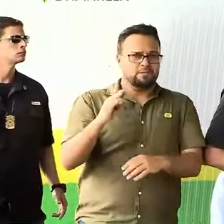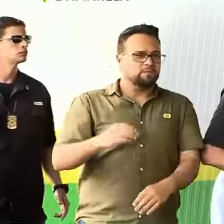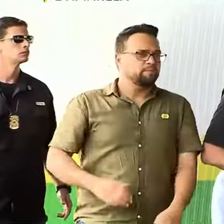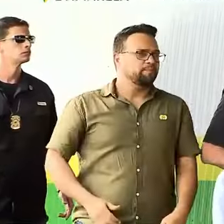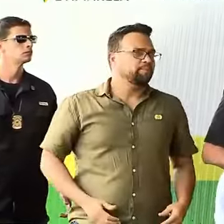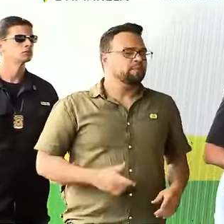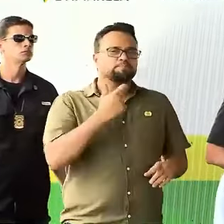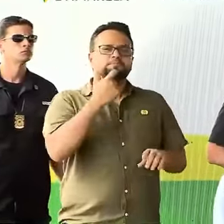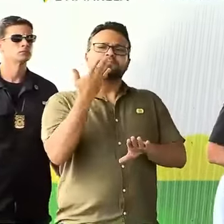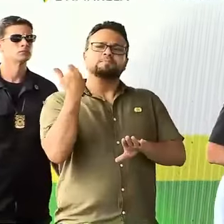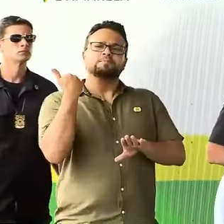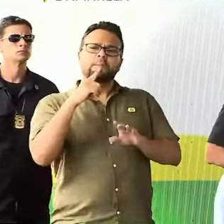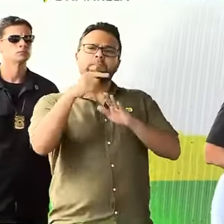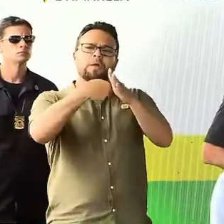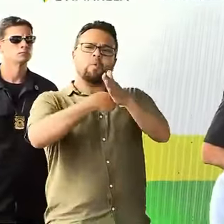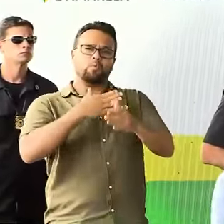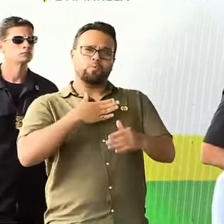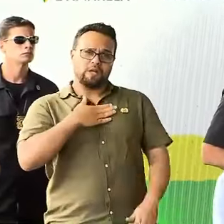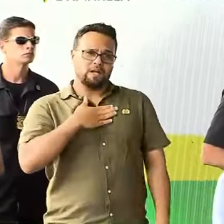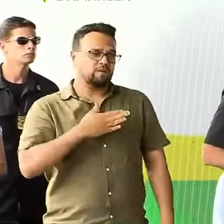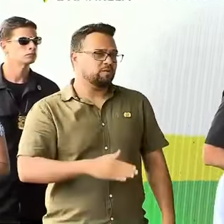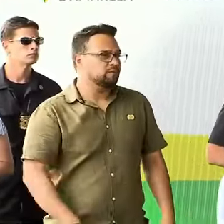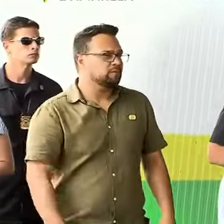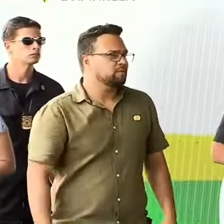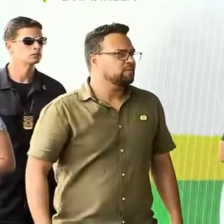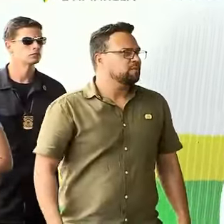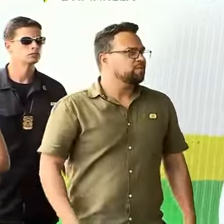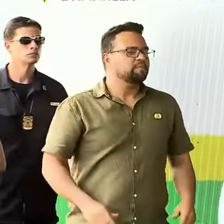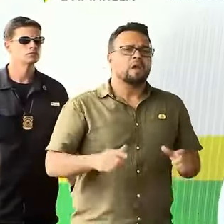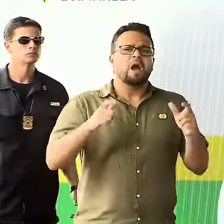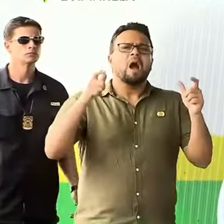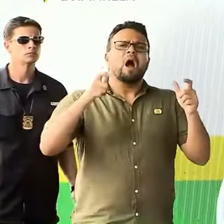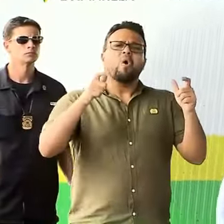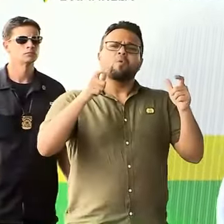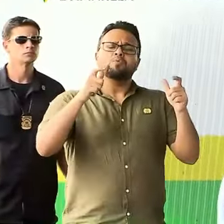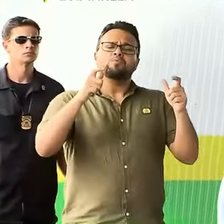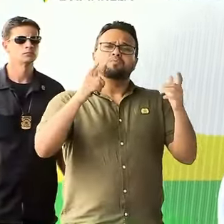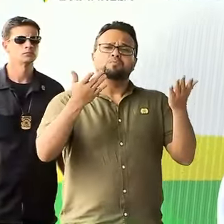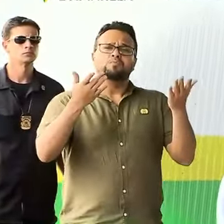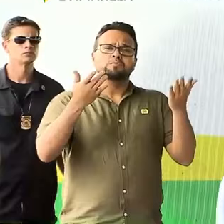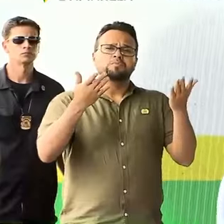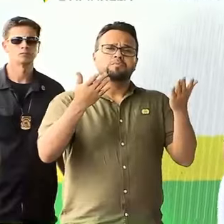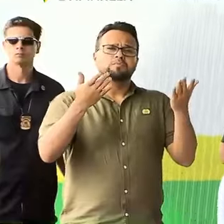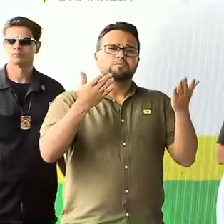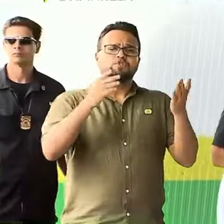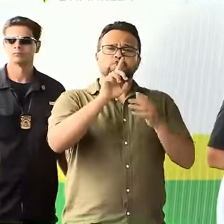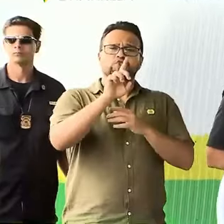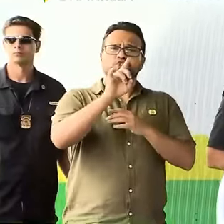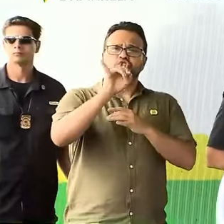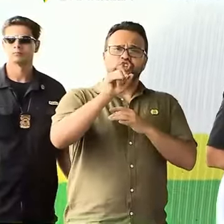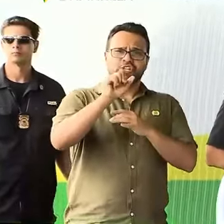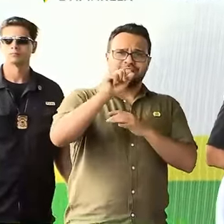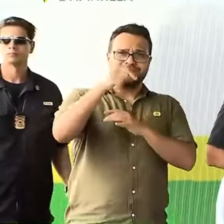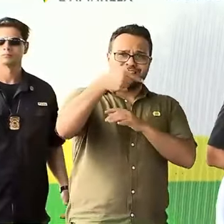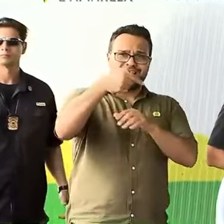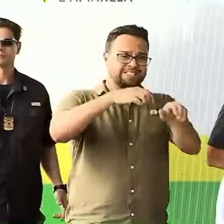agora há pouco perguntaram para mim onde eu estarei por ocasião do dia 7 de setembro.